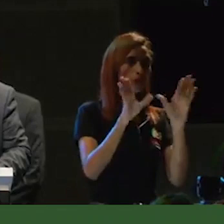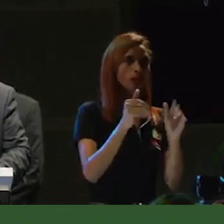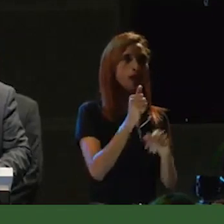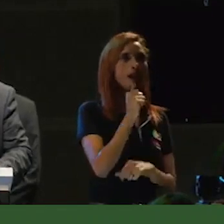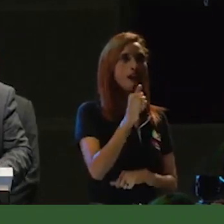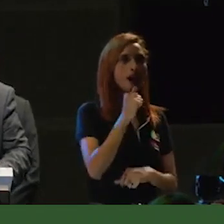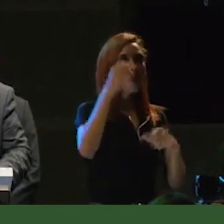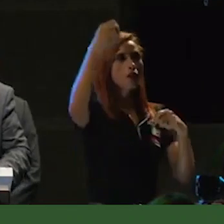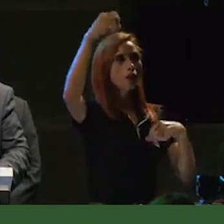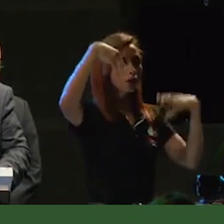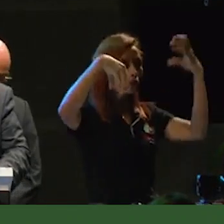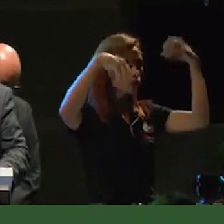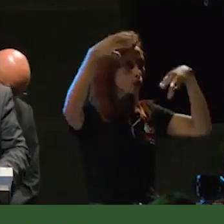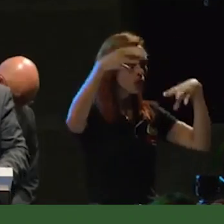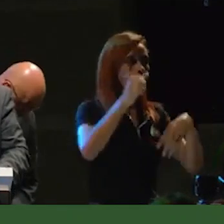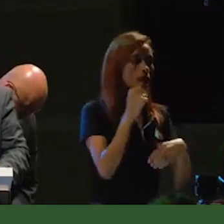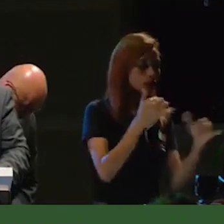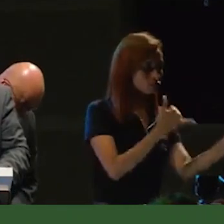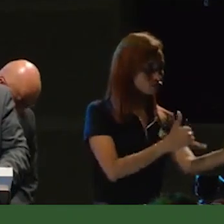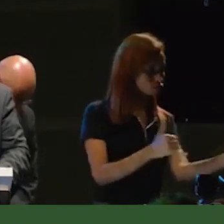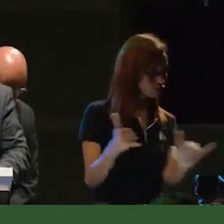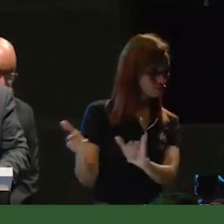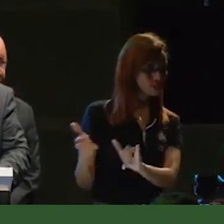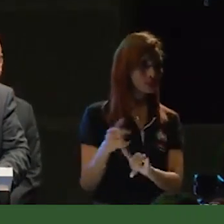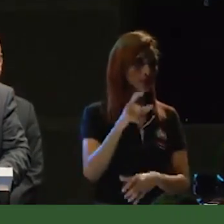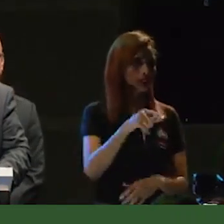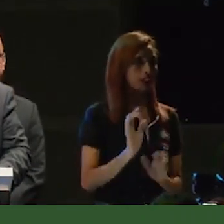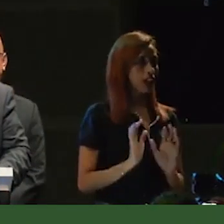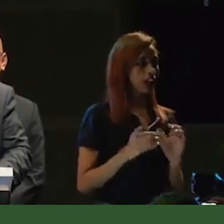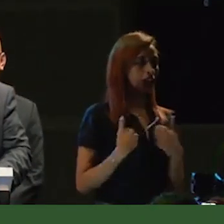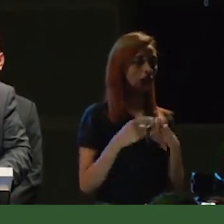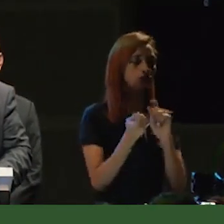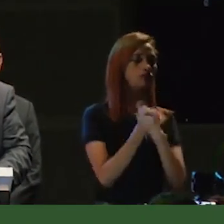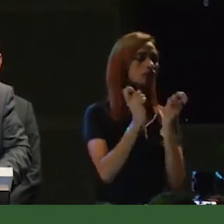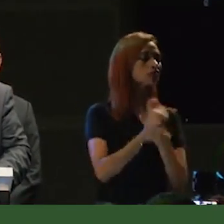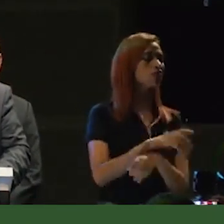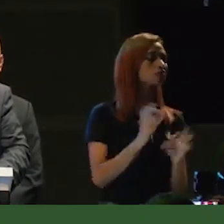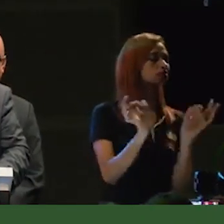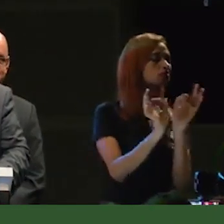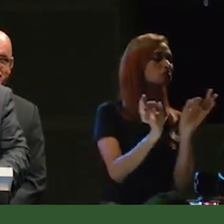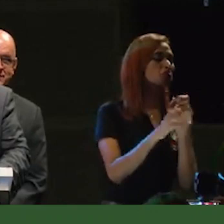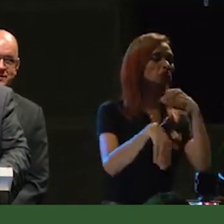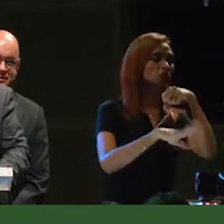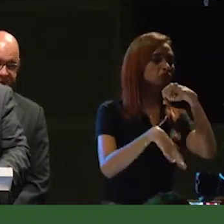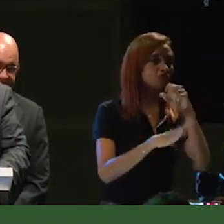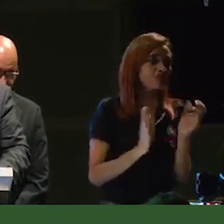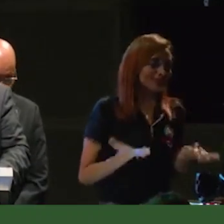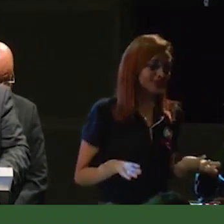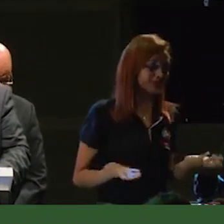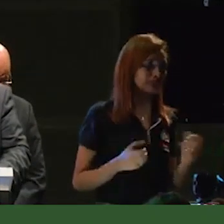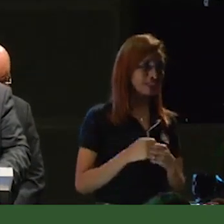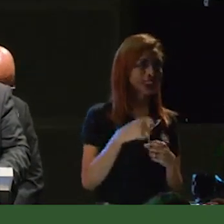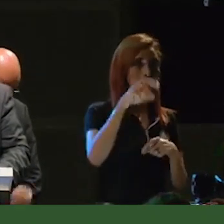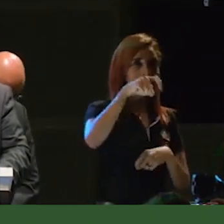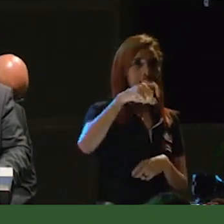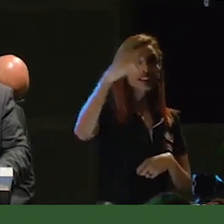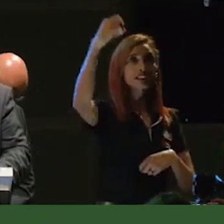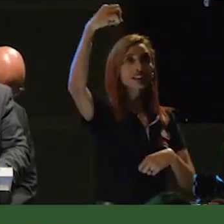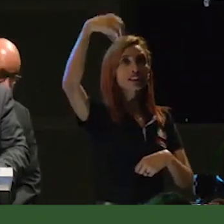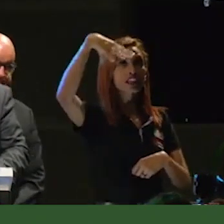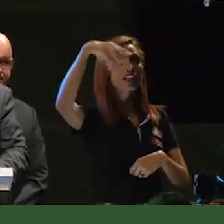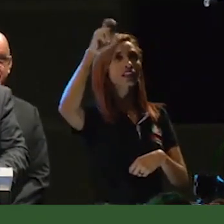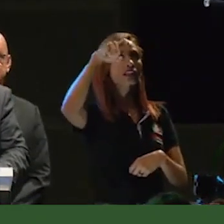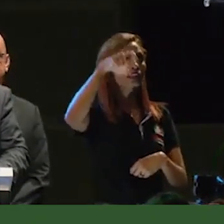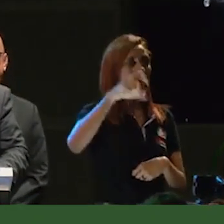acueducto, alcantarillado y aseo y no cualquier cambio. Para el servicio de alumbrado público se venían vientos fuertes de